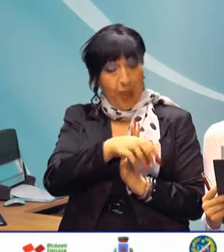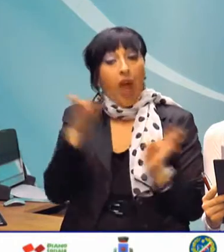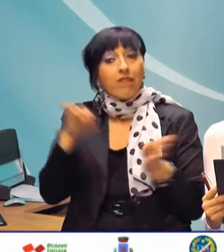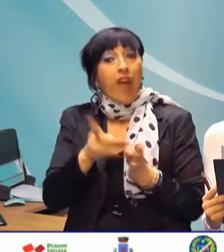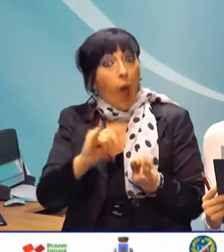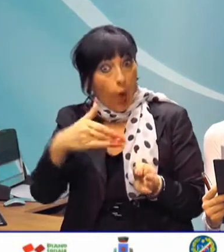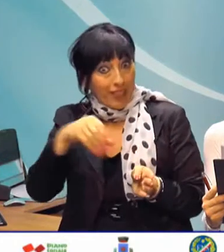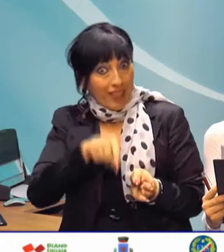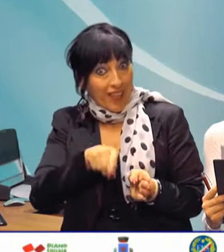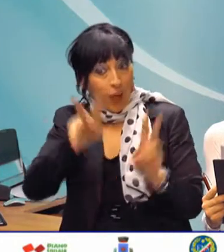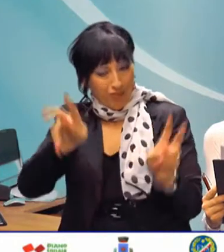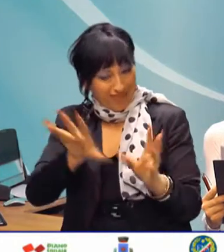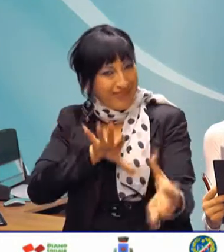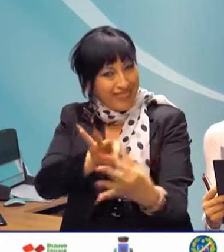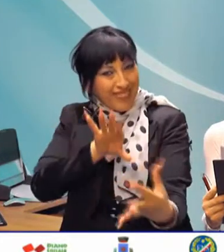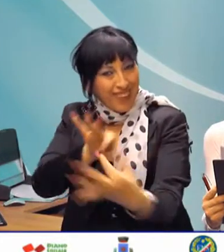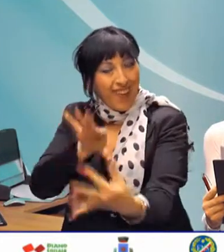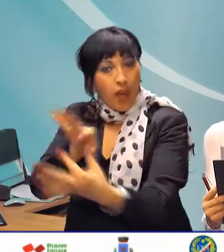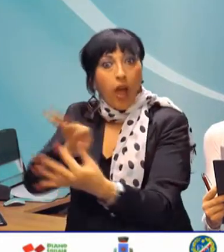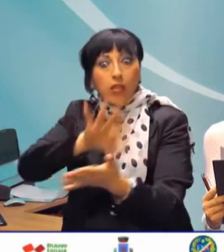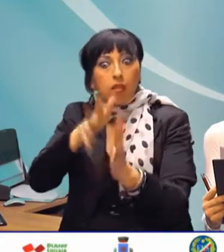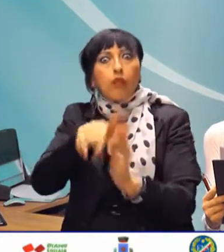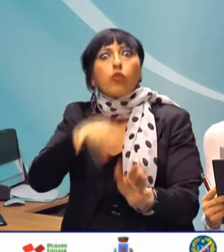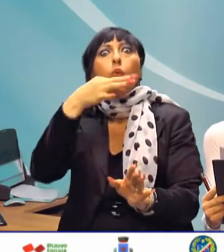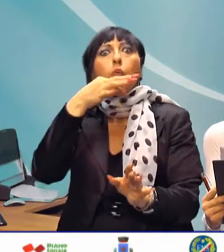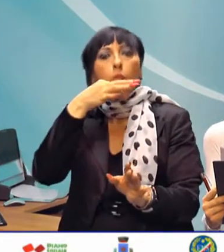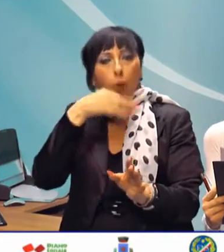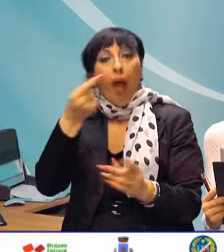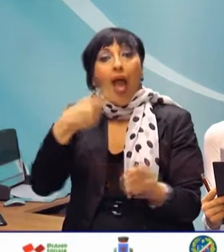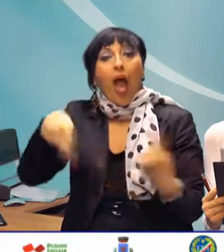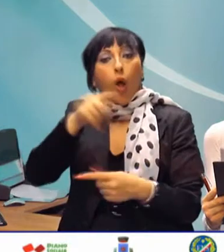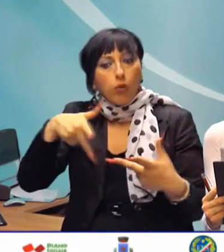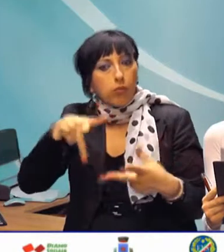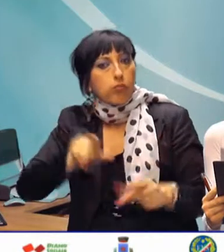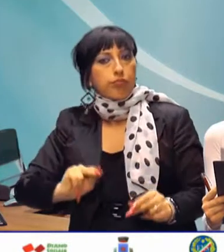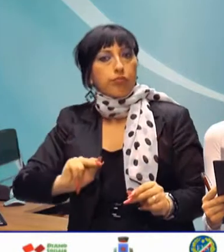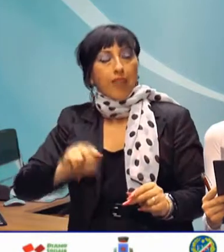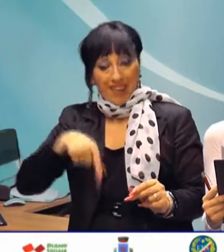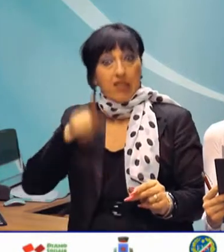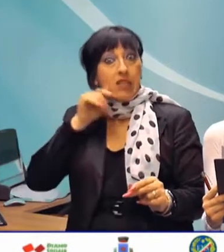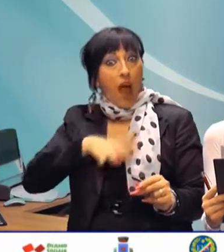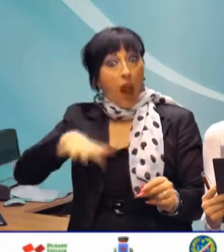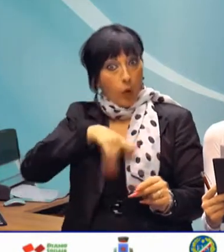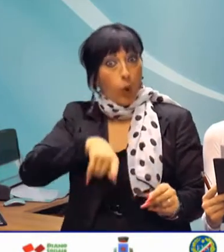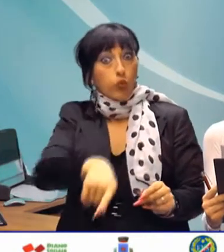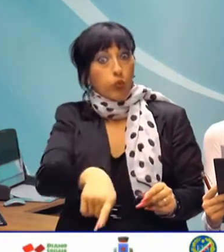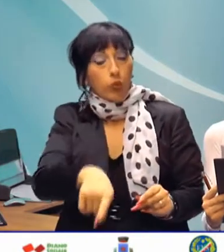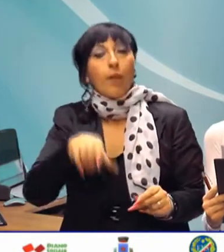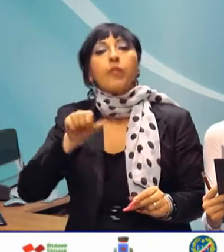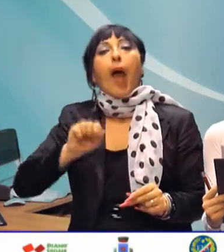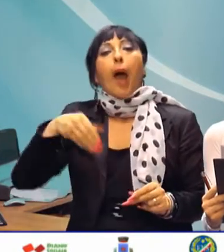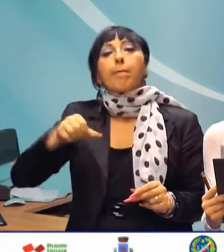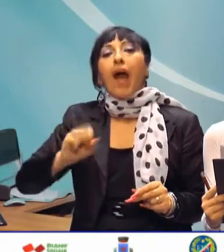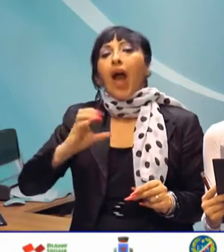che potrebbe rivelarsi un fondamentale fattore di rilancio per l'economia a sud di Salerno, Ammaccapane